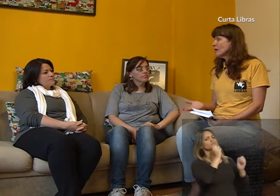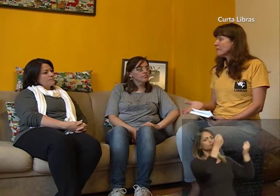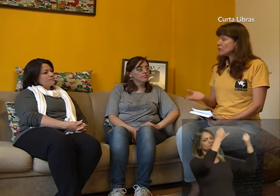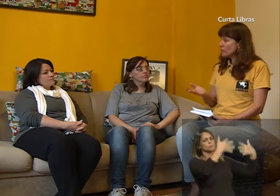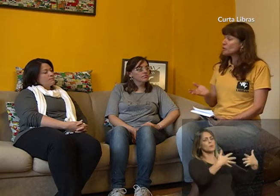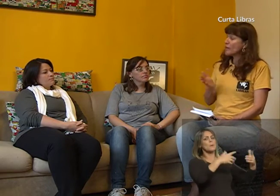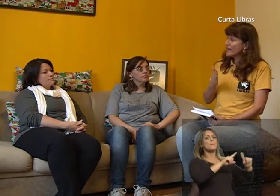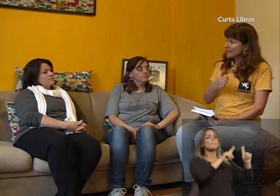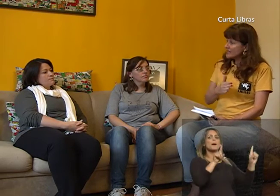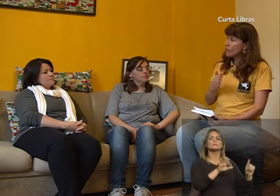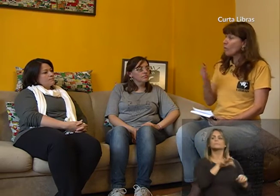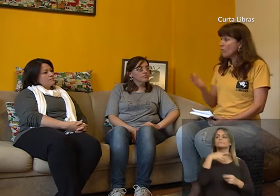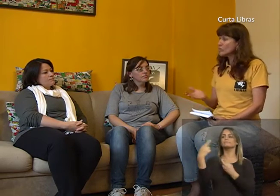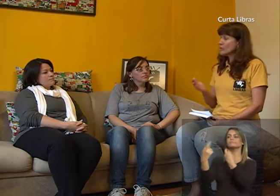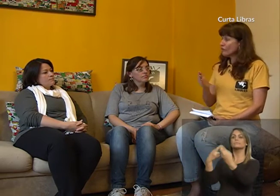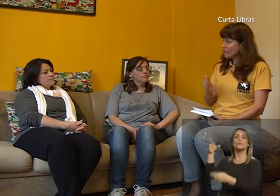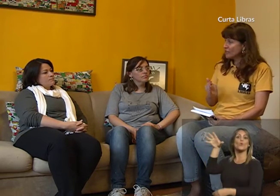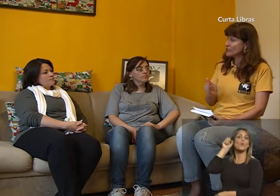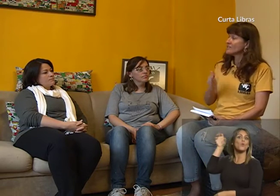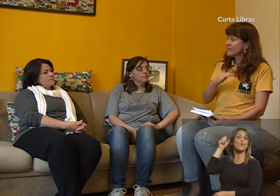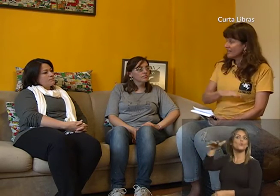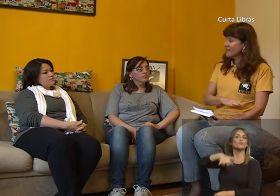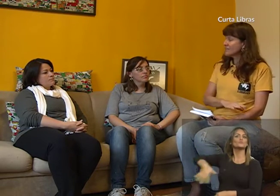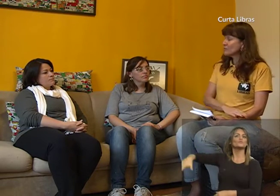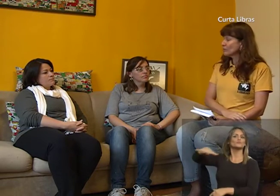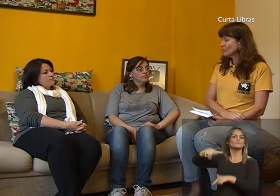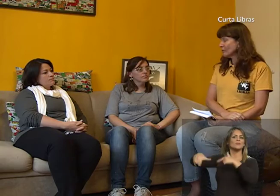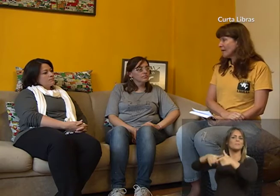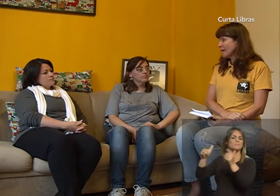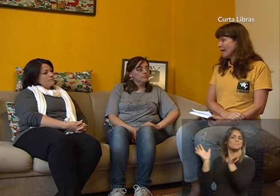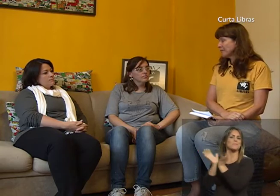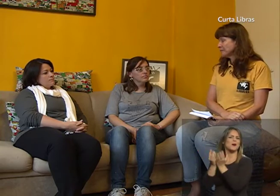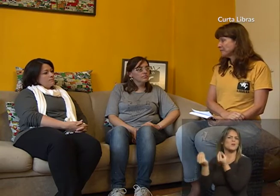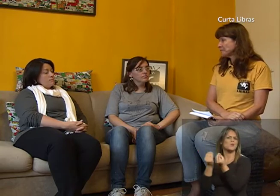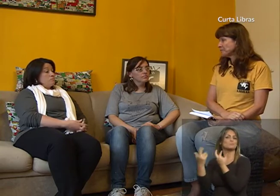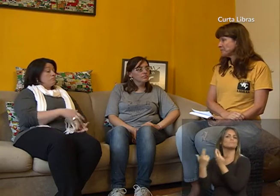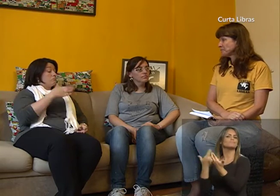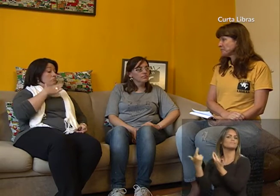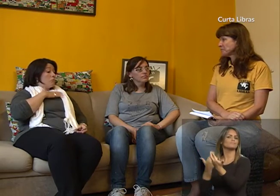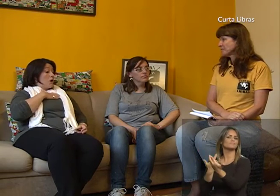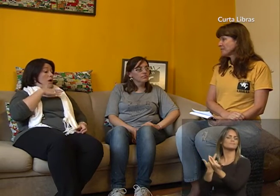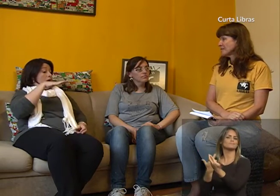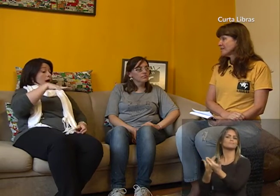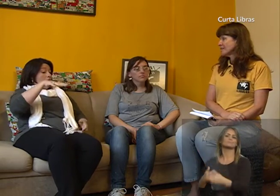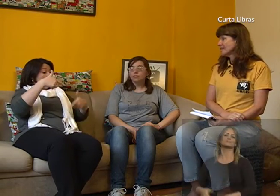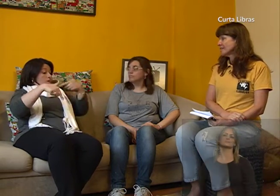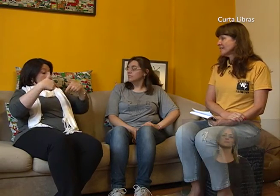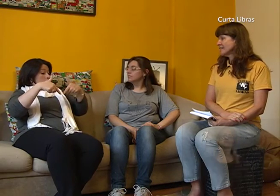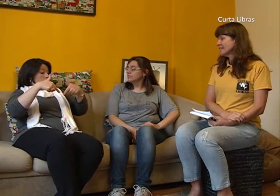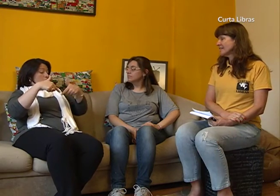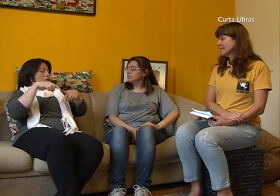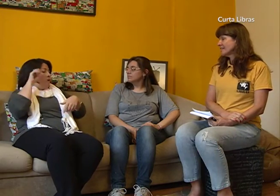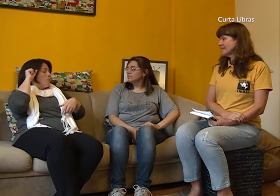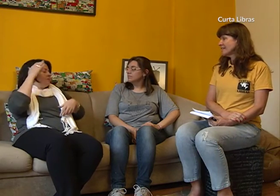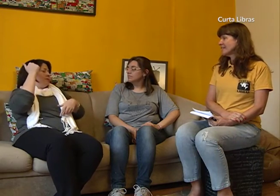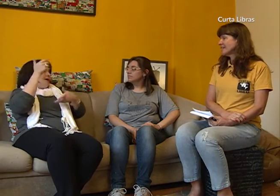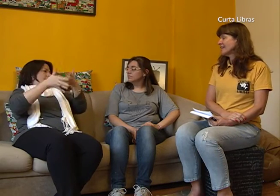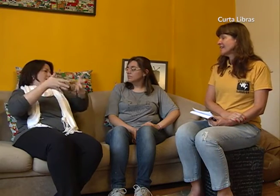Mas como a sua relação com os ouvintes desse mundo do trabalho? Bom, na área que eu trabalho, os ouvintes sabem Libras.